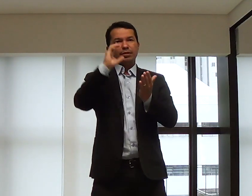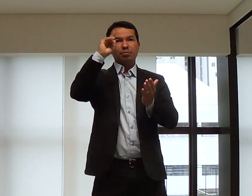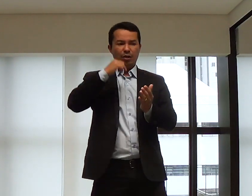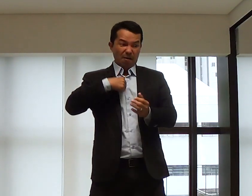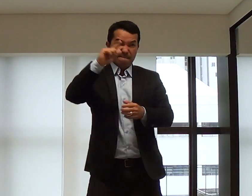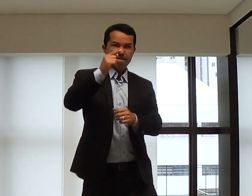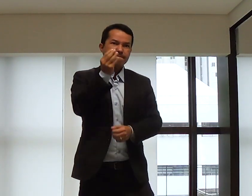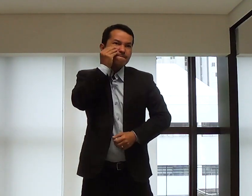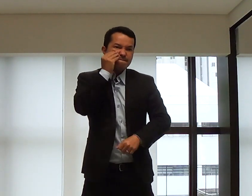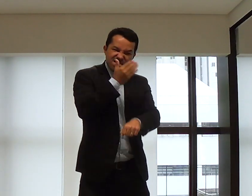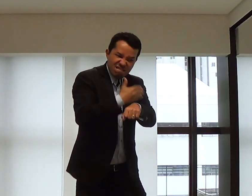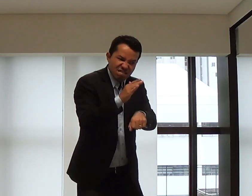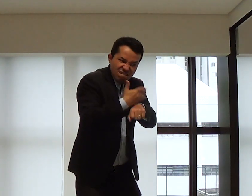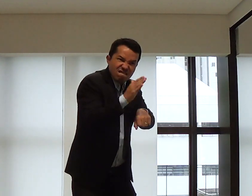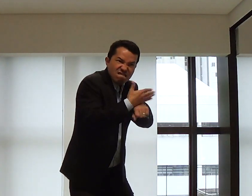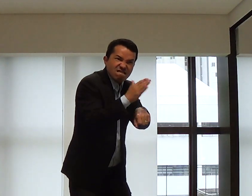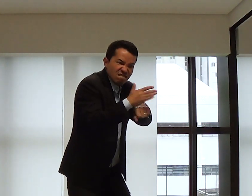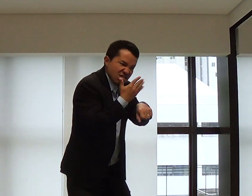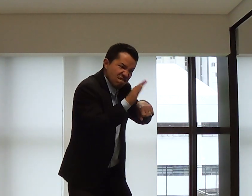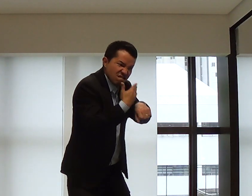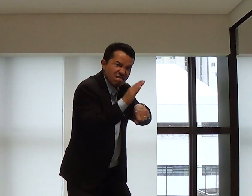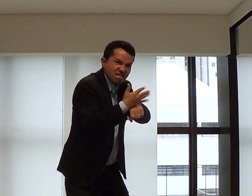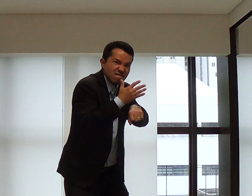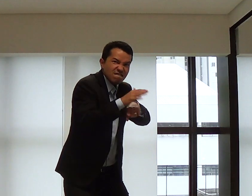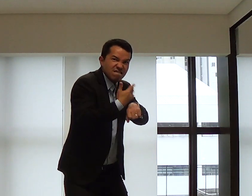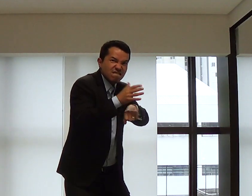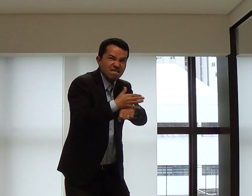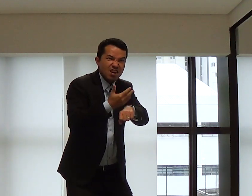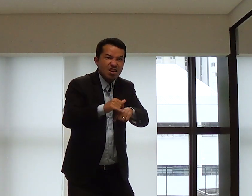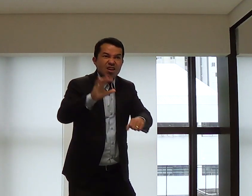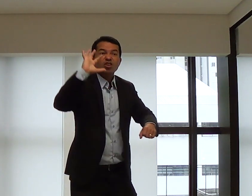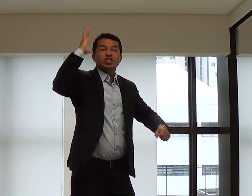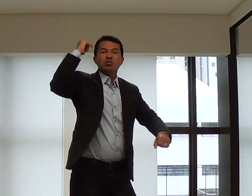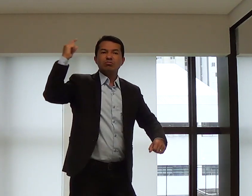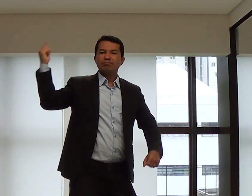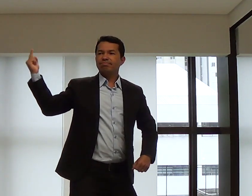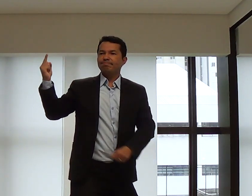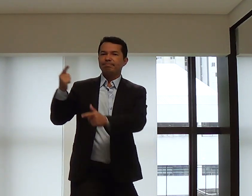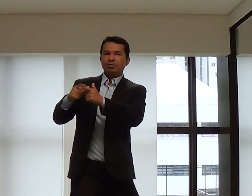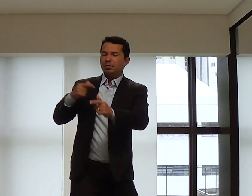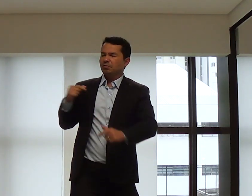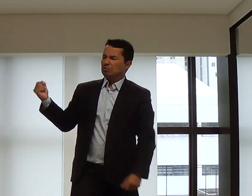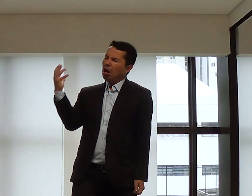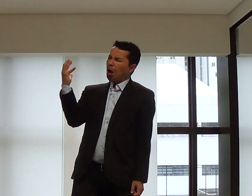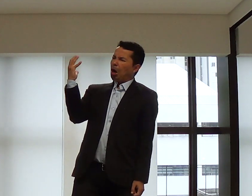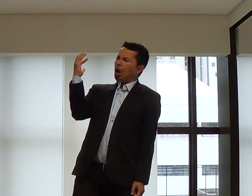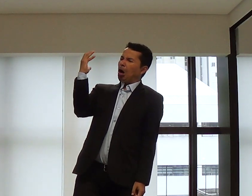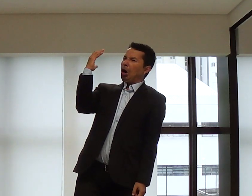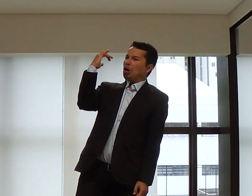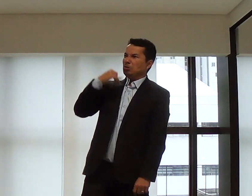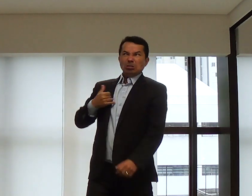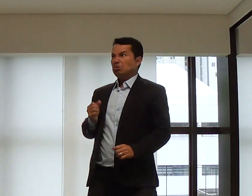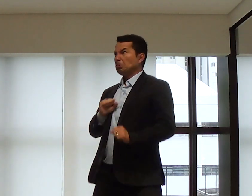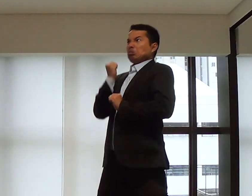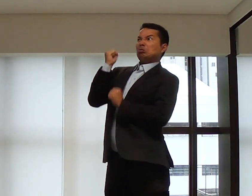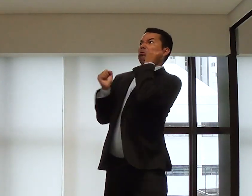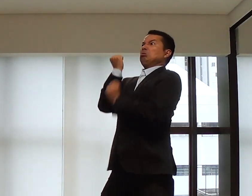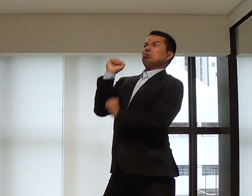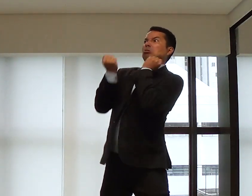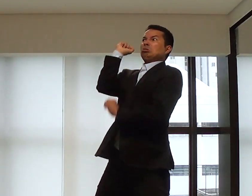acontece. Aí, a pensa, eu quero estudar a Bíblia, quero treinar, quero o tema dentro de mim. E, alguma coisa